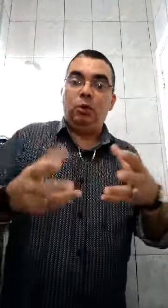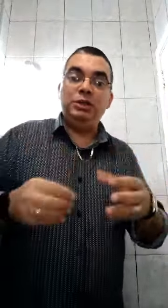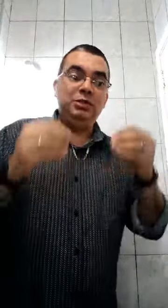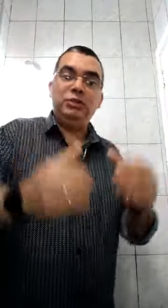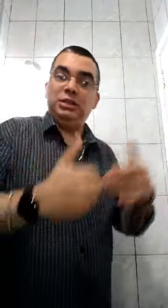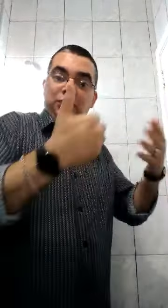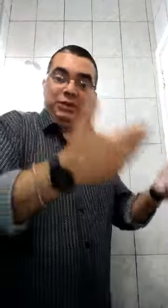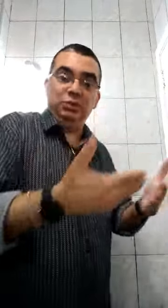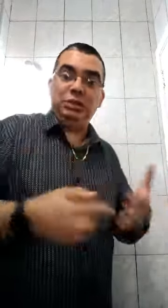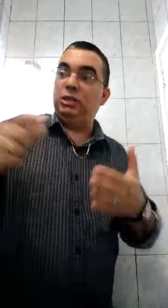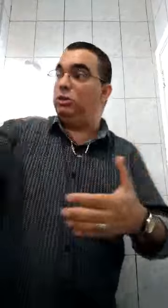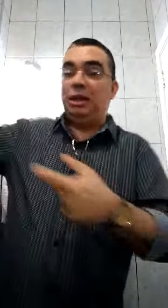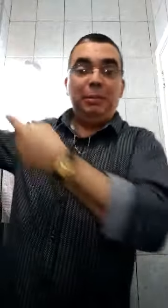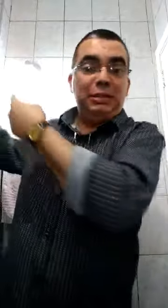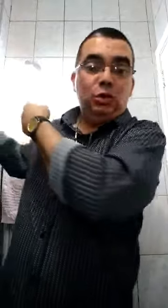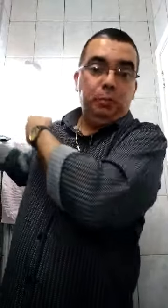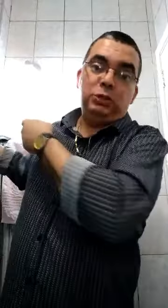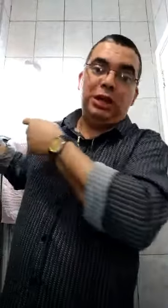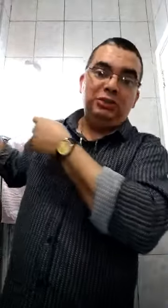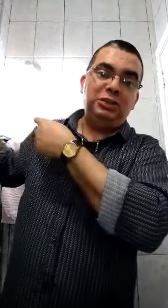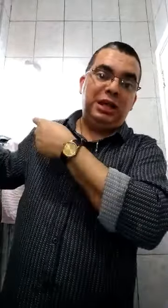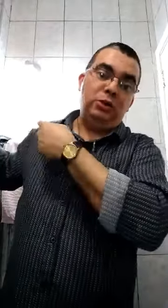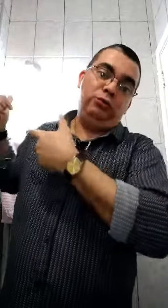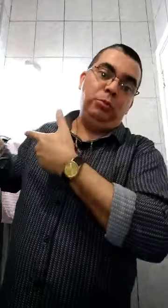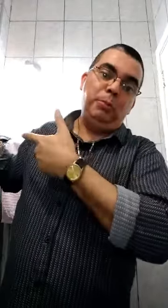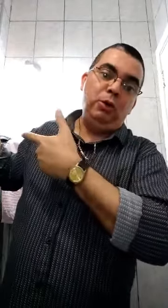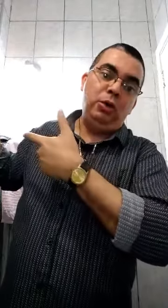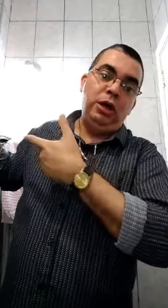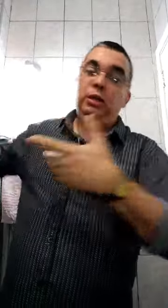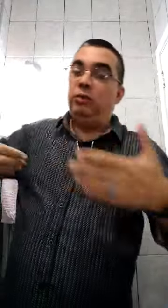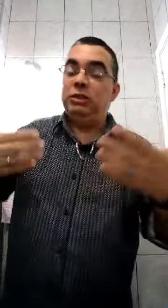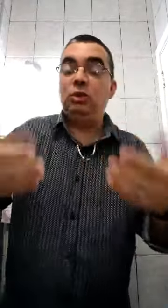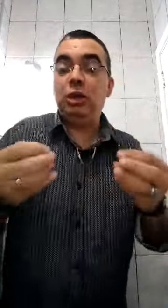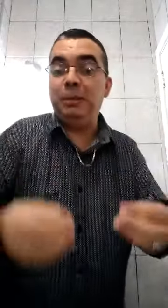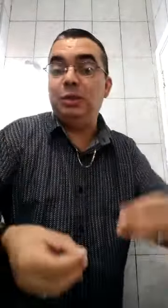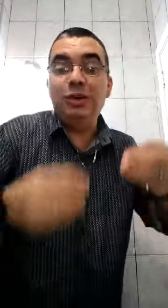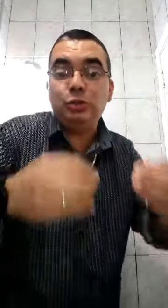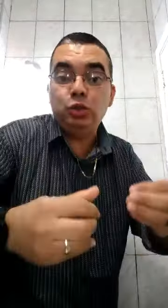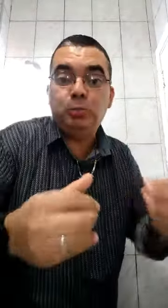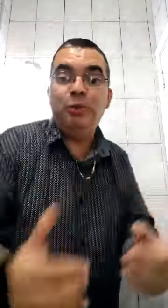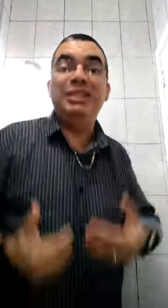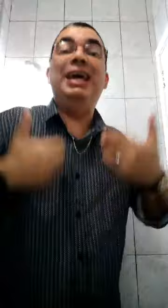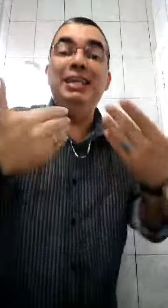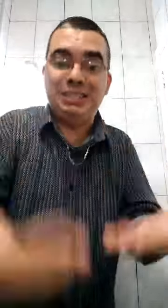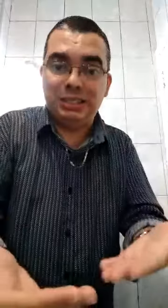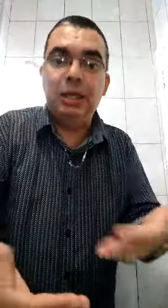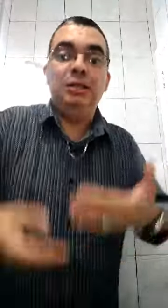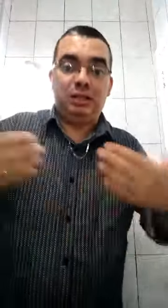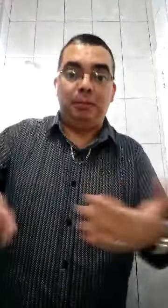coisa é você estar fazendo sexo e estar pensando no personagem que tá num filme pornô. Então, você não está pensando na sua esposa em si. Você está